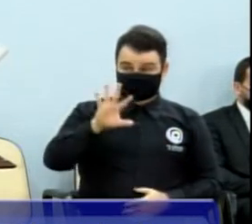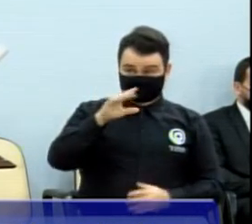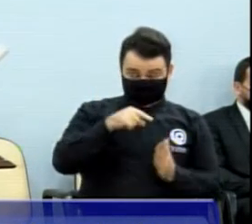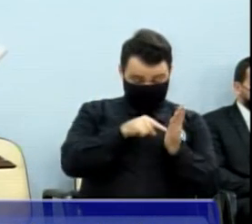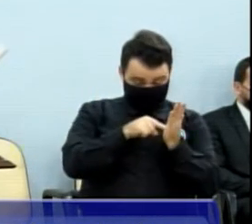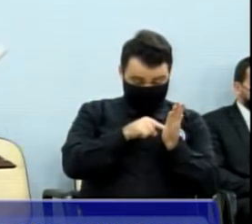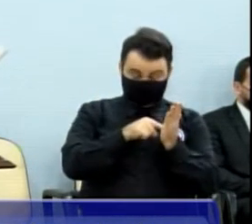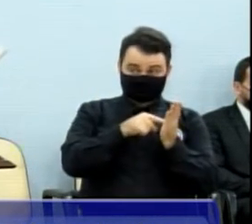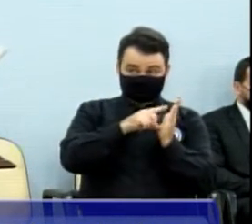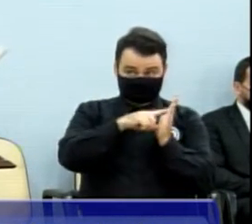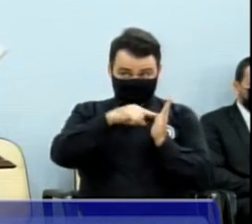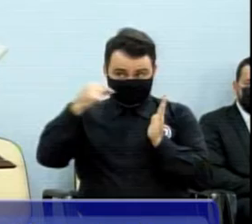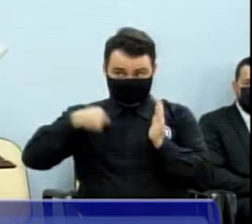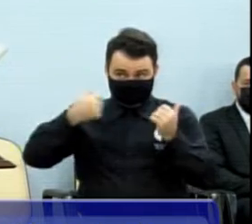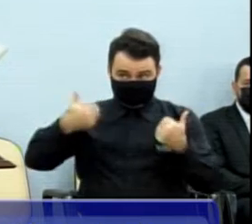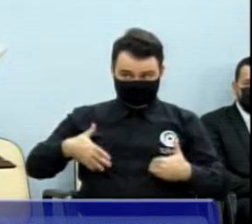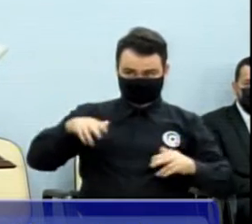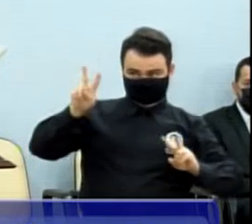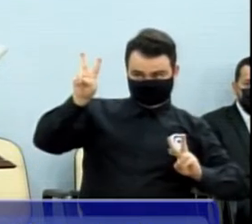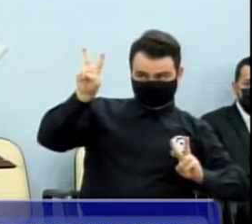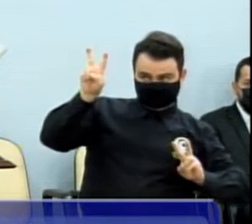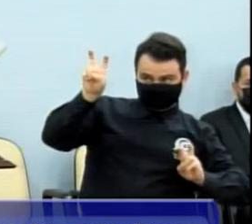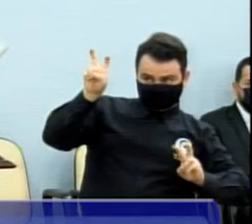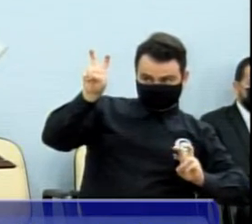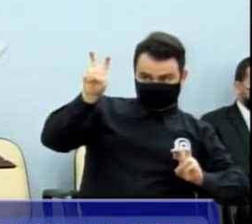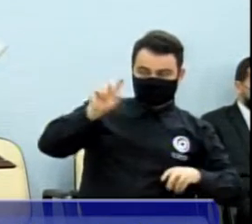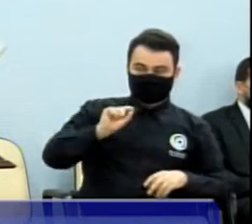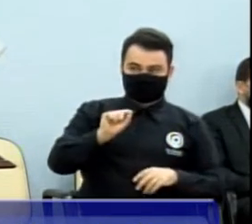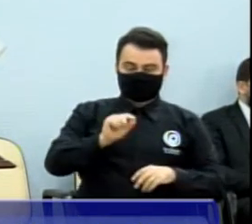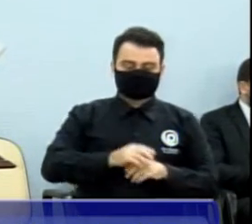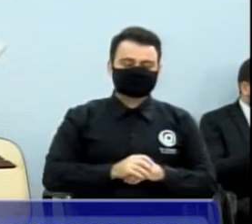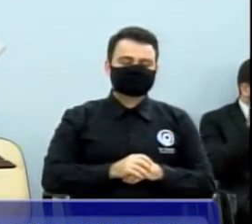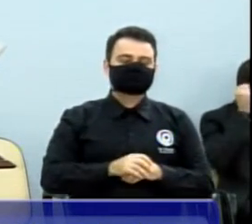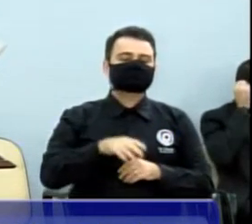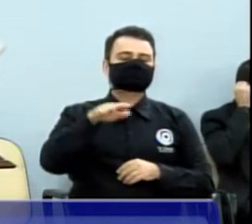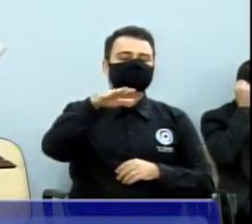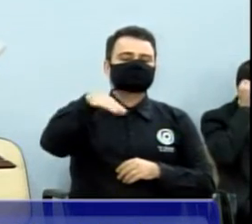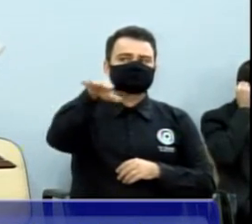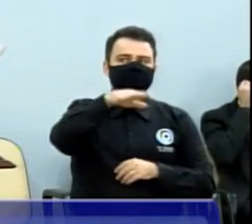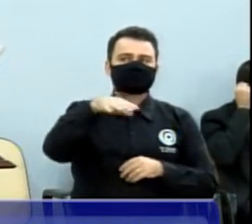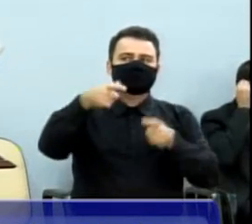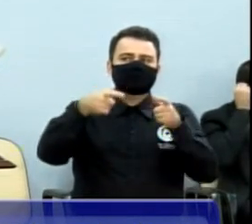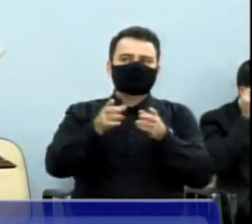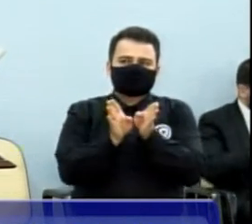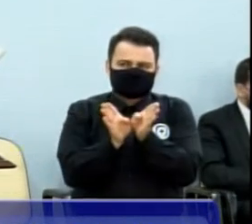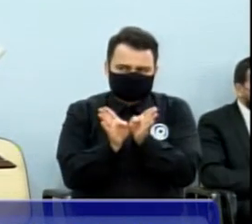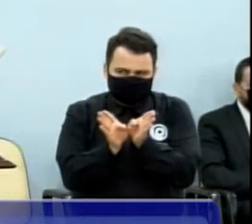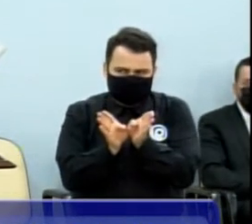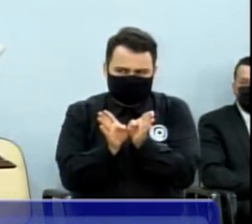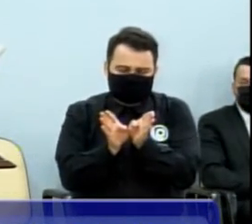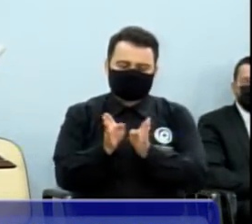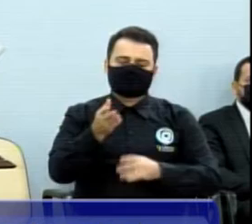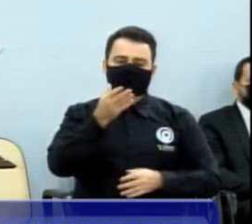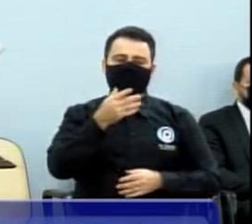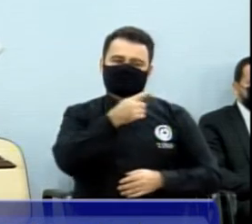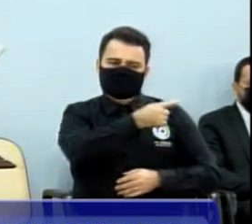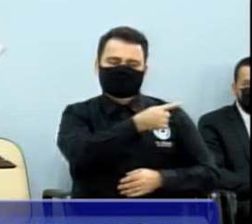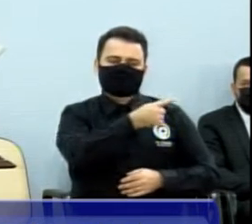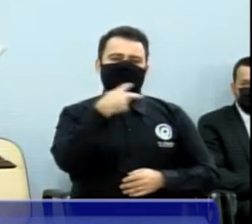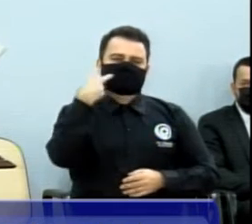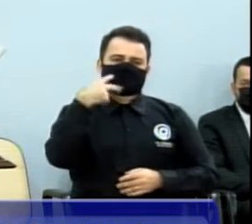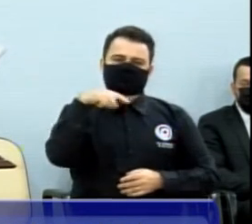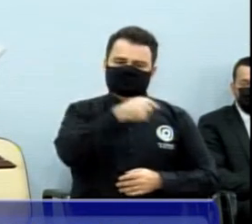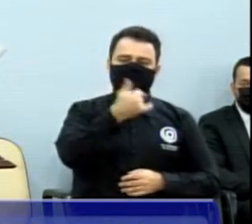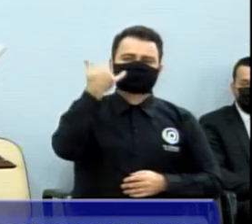importante essa reportagem, dizer que na região do Pinheirinho, Solo Sagrado, aonde meu amigo Júnior tem projeto também, vários